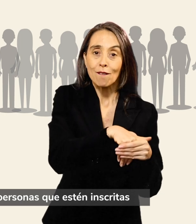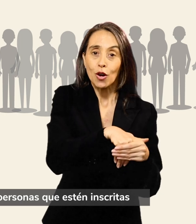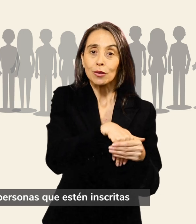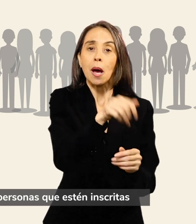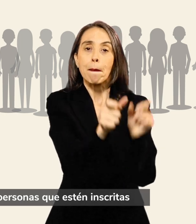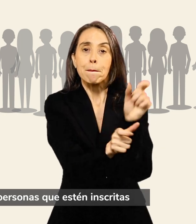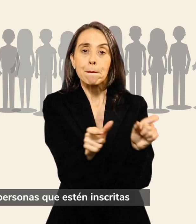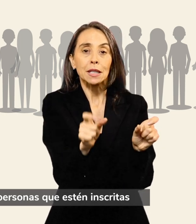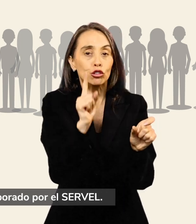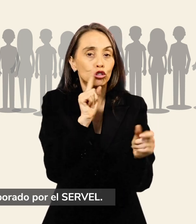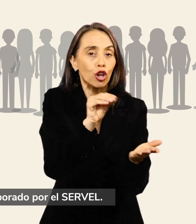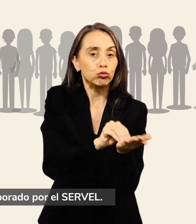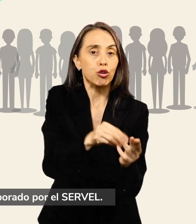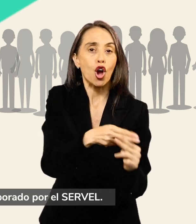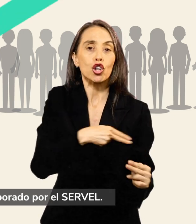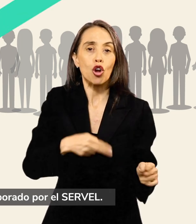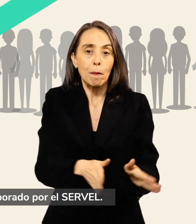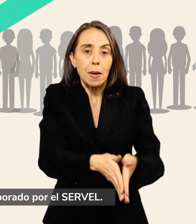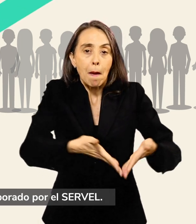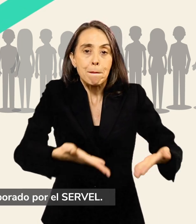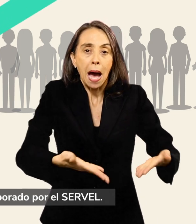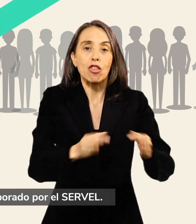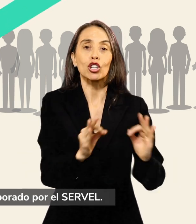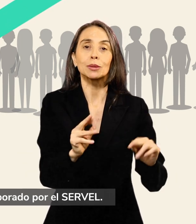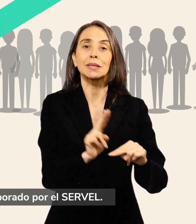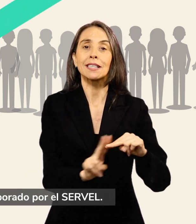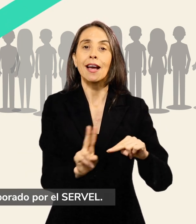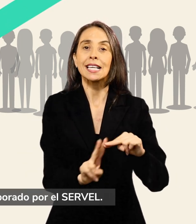que estén inscritas en el padrón especial elaborado por el CERVEL.